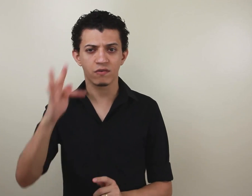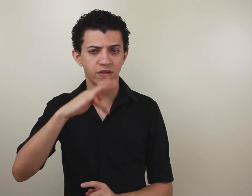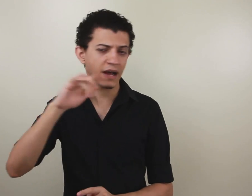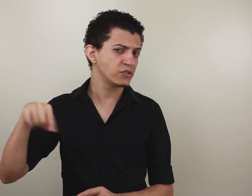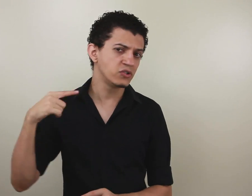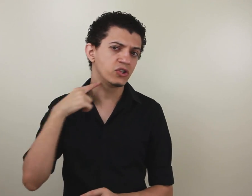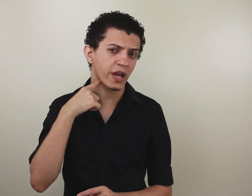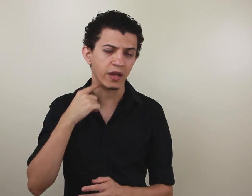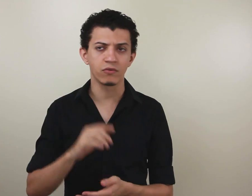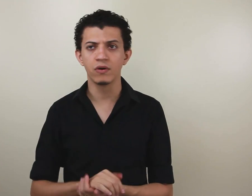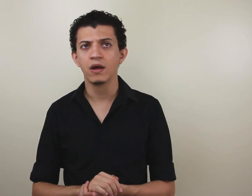faculdade de direito.